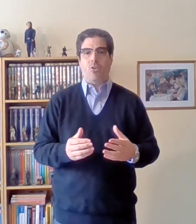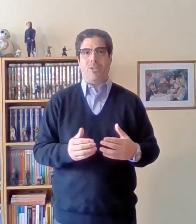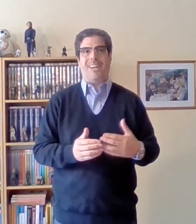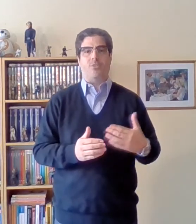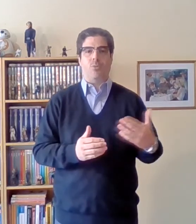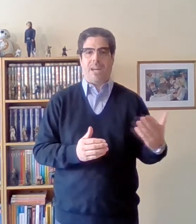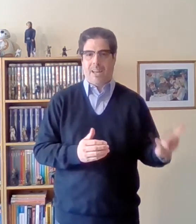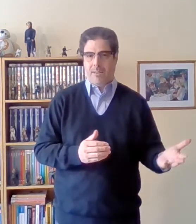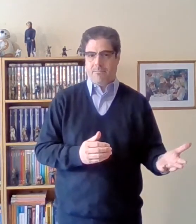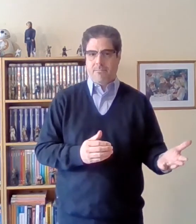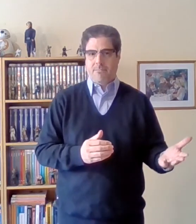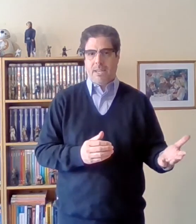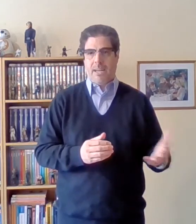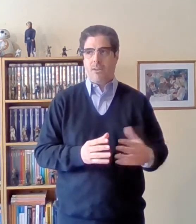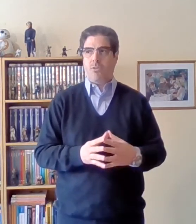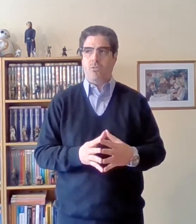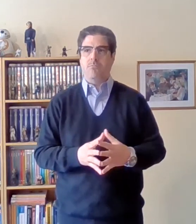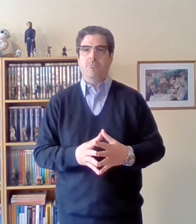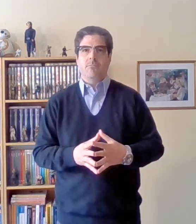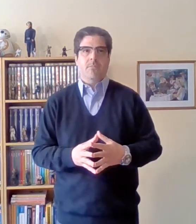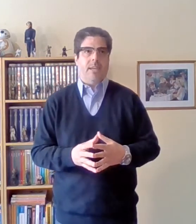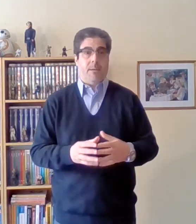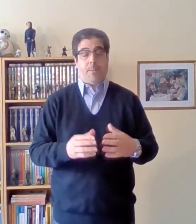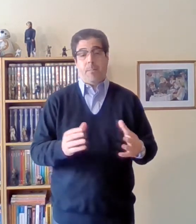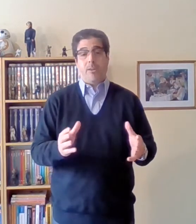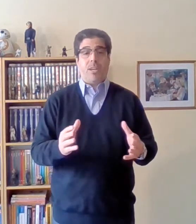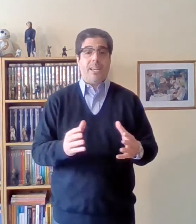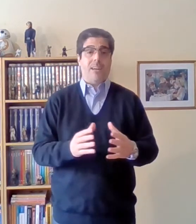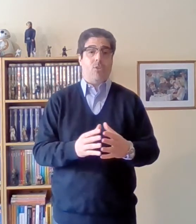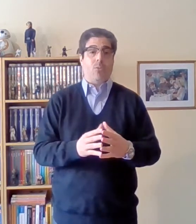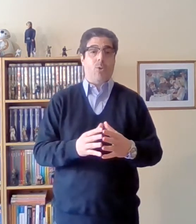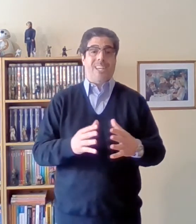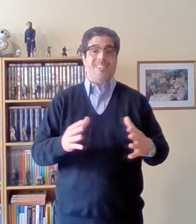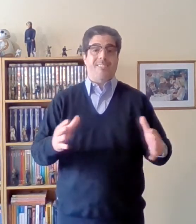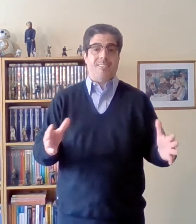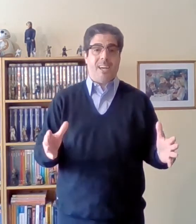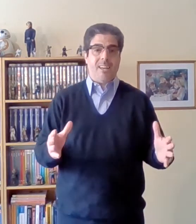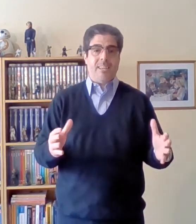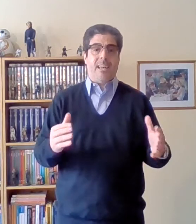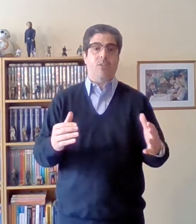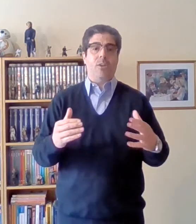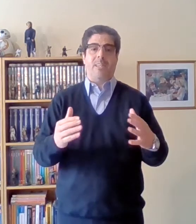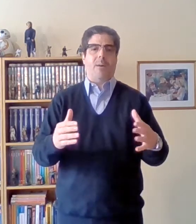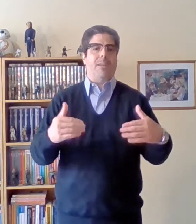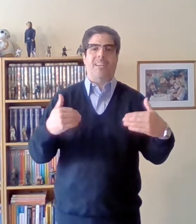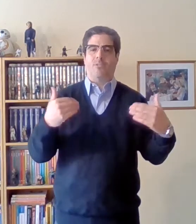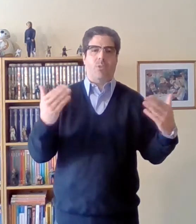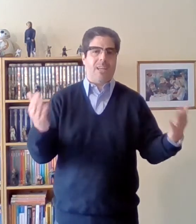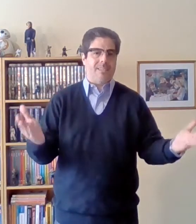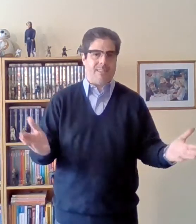natural, era algo, primero que era algo como esencial, y algo que estaba en la naturaleza,